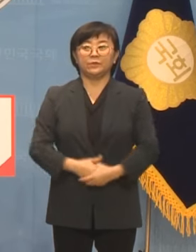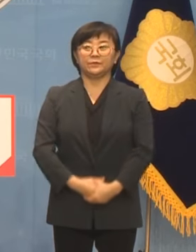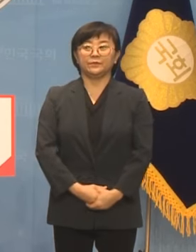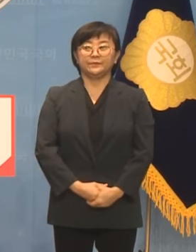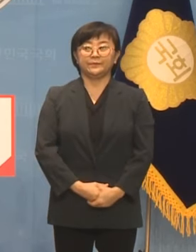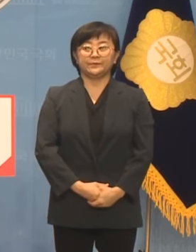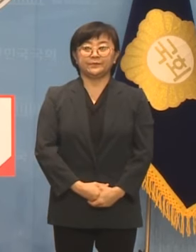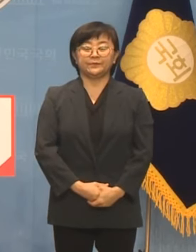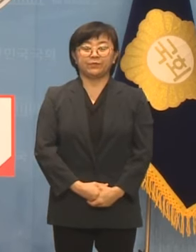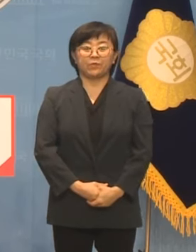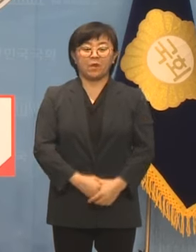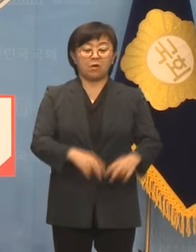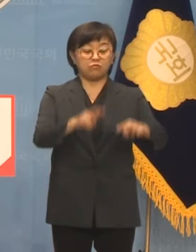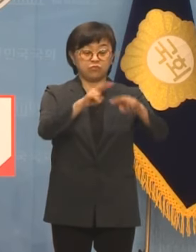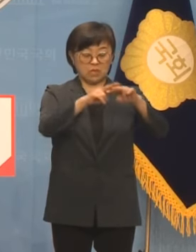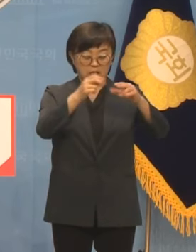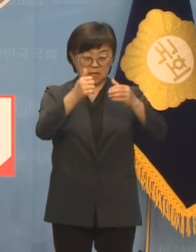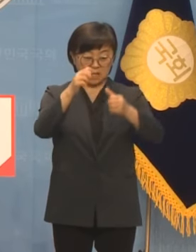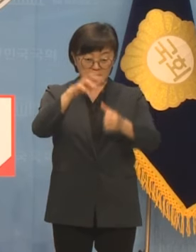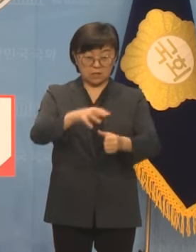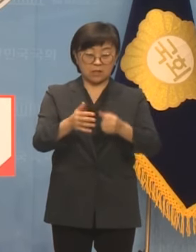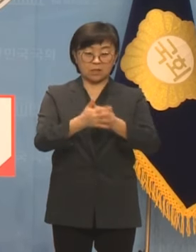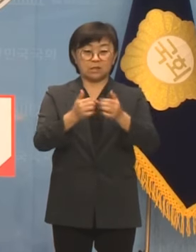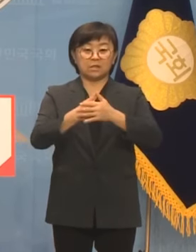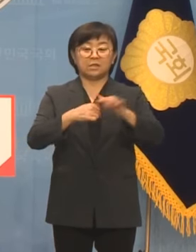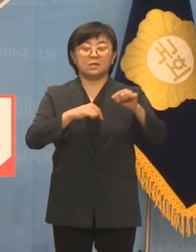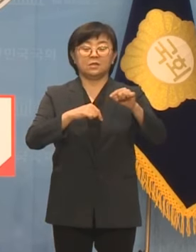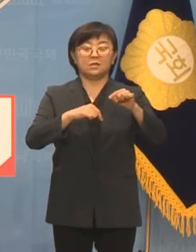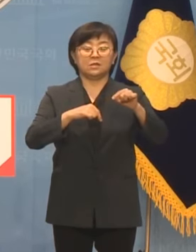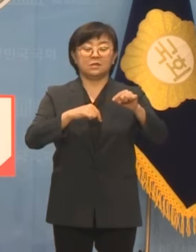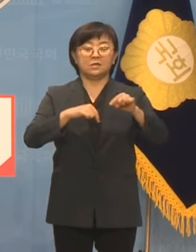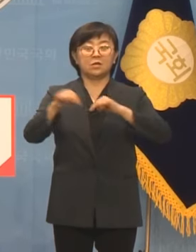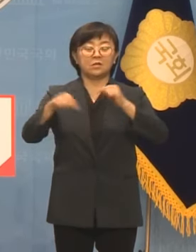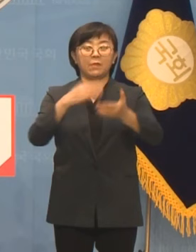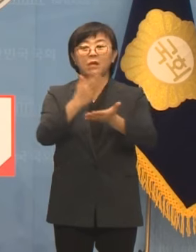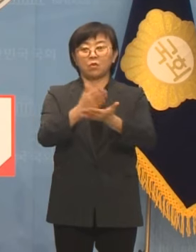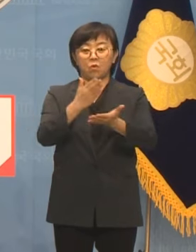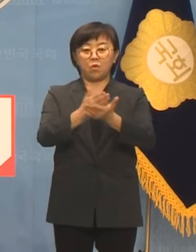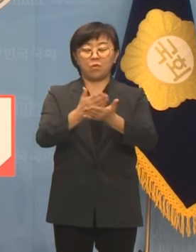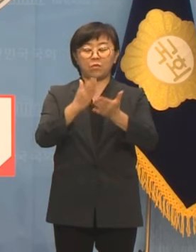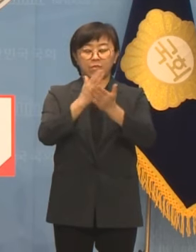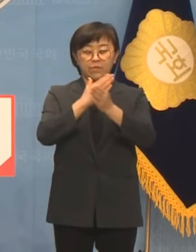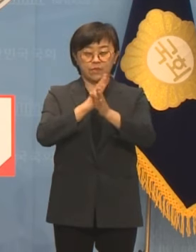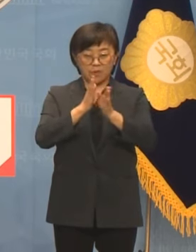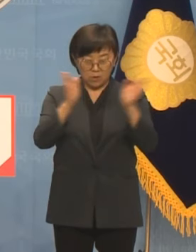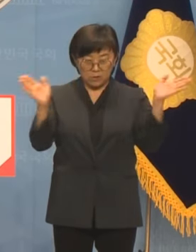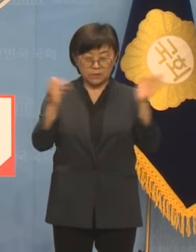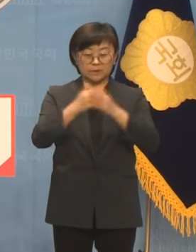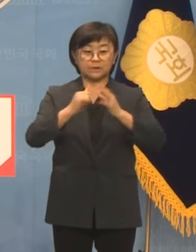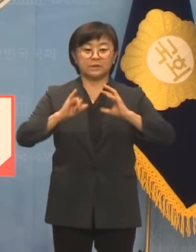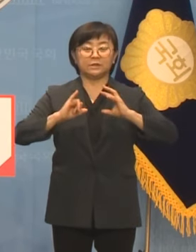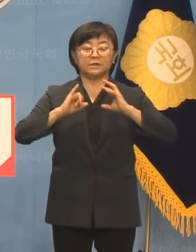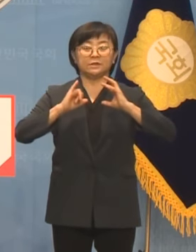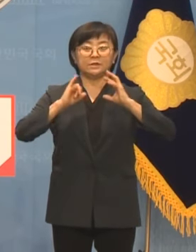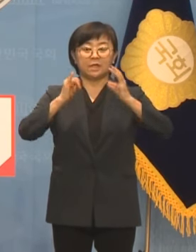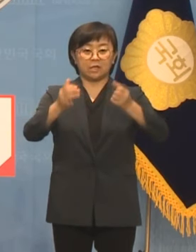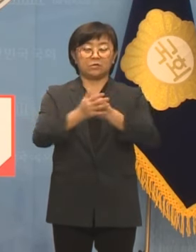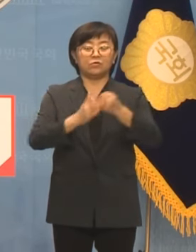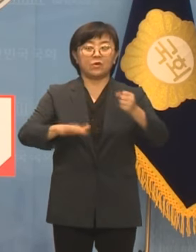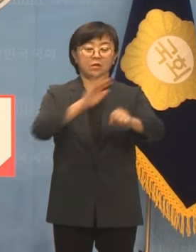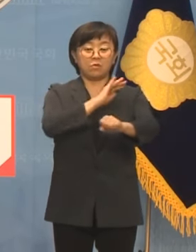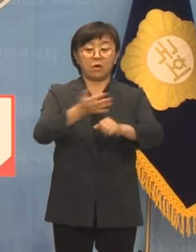우물한 개구리처럼 국내 정쟁에만 목맨 정치가 아닌 넓은 세계 무대 속에서 우리의 권익을